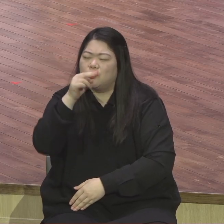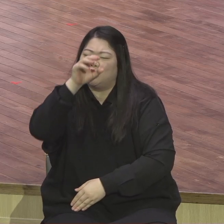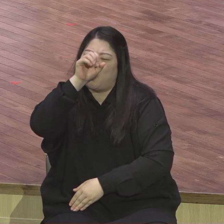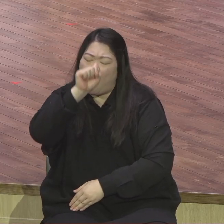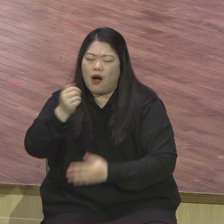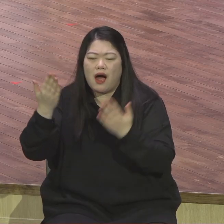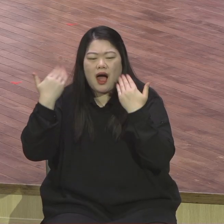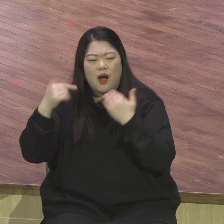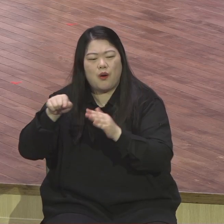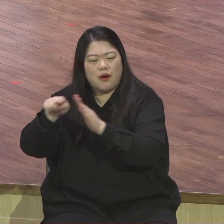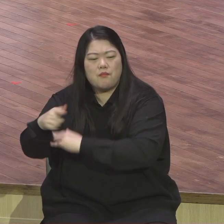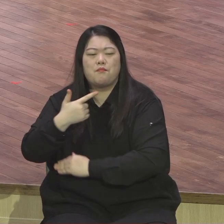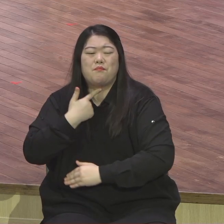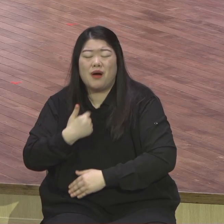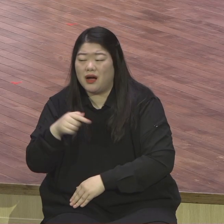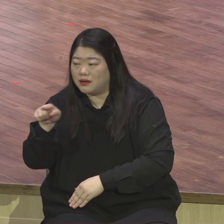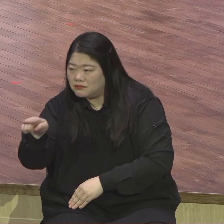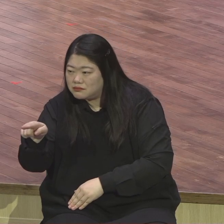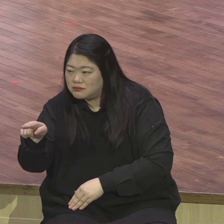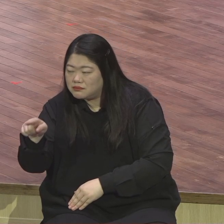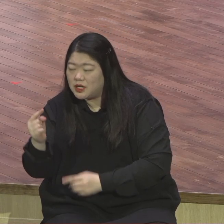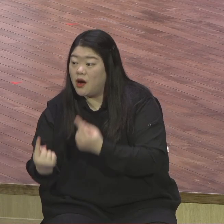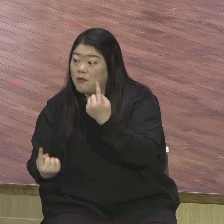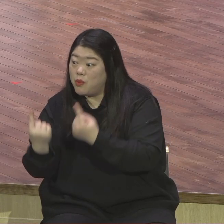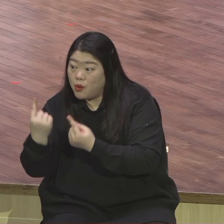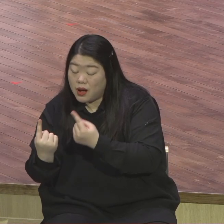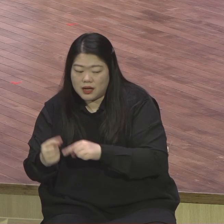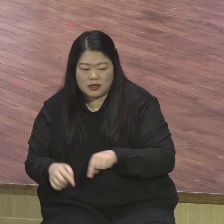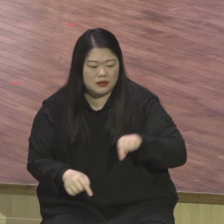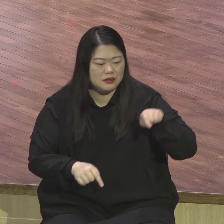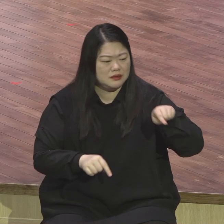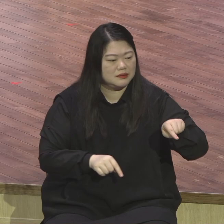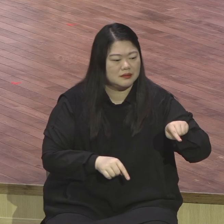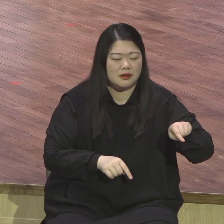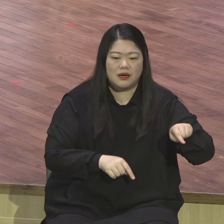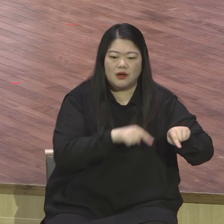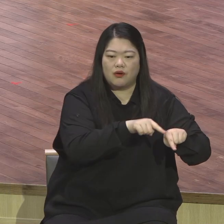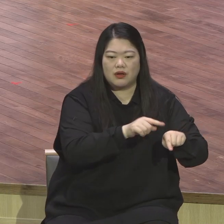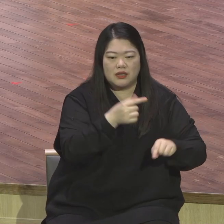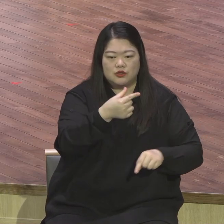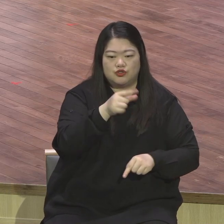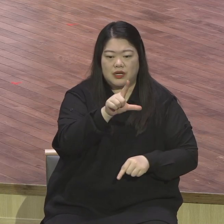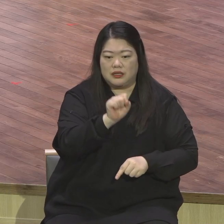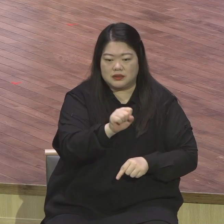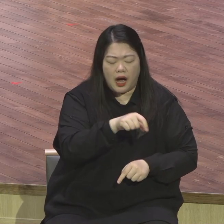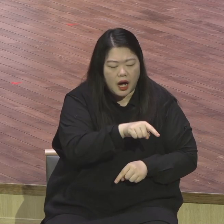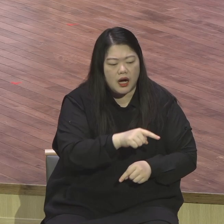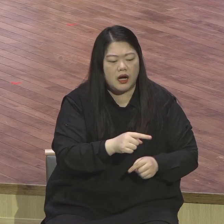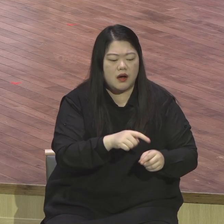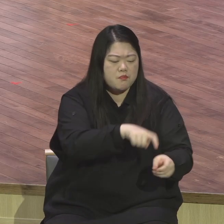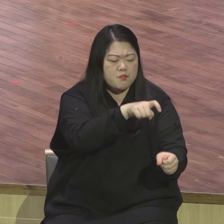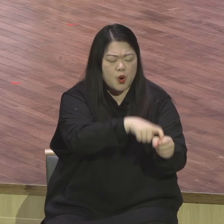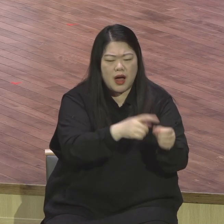있었고 지역에 있는 등원중학교부터 교장선생님들이 싹 네 명이 다 왔어요. 함께 축하하러 왔고